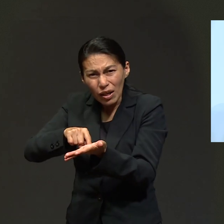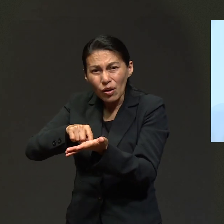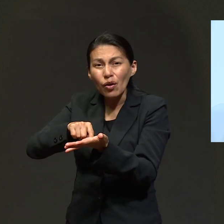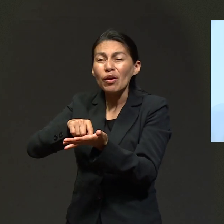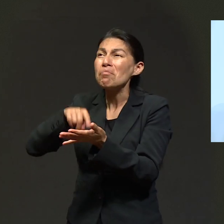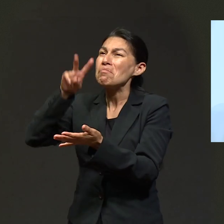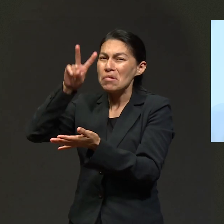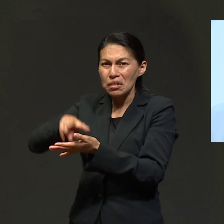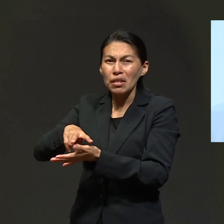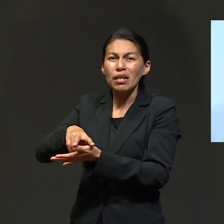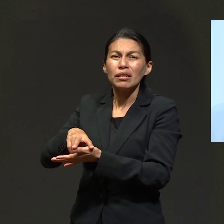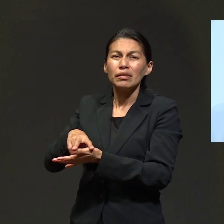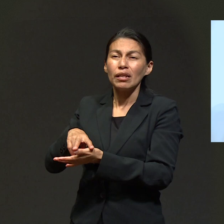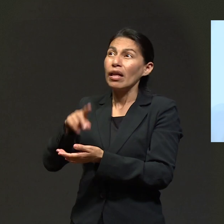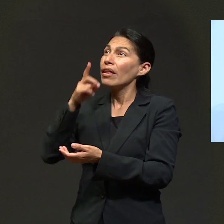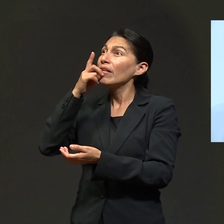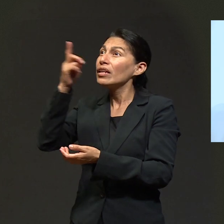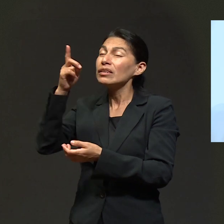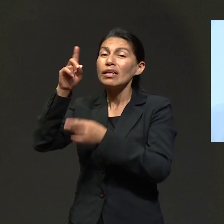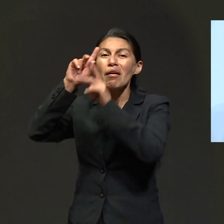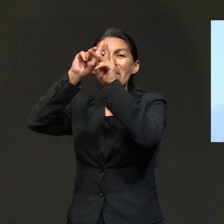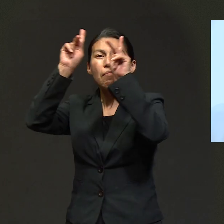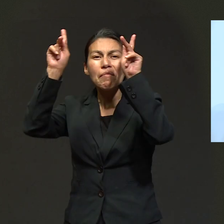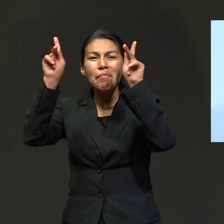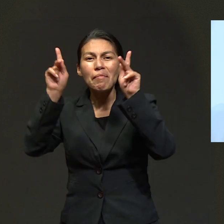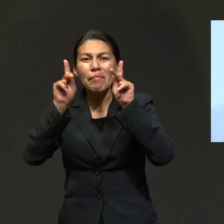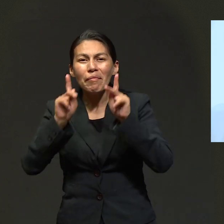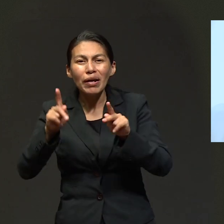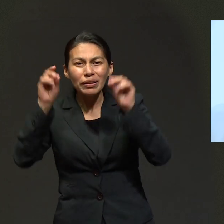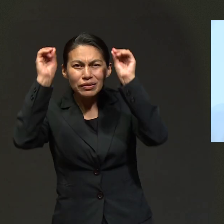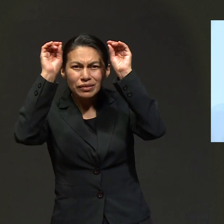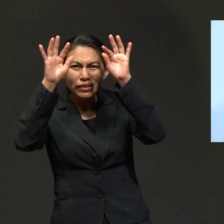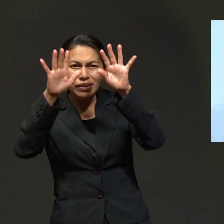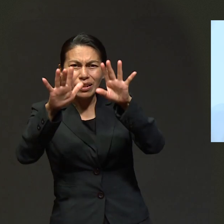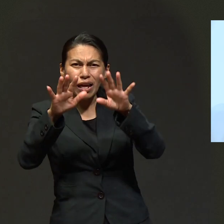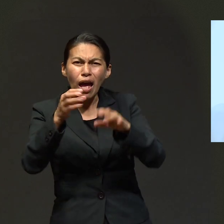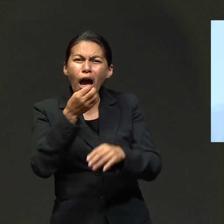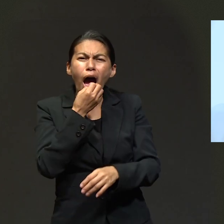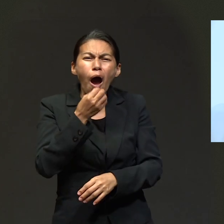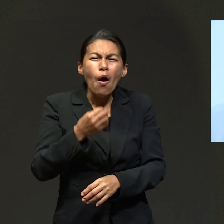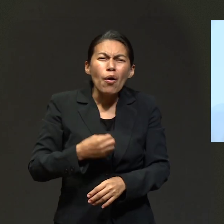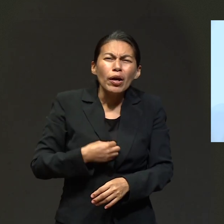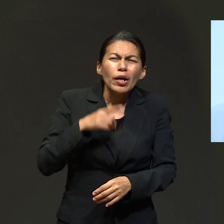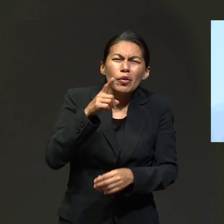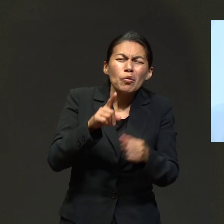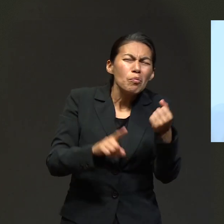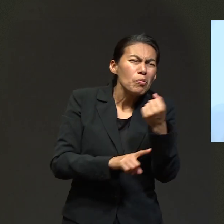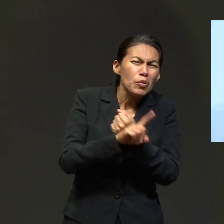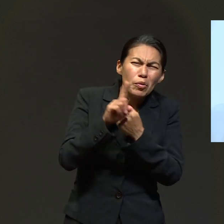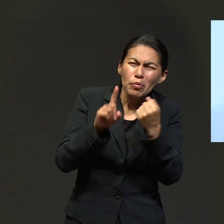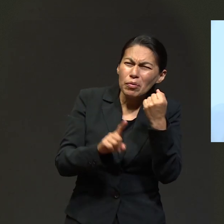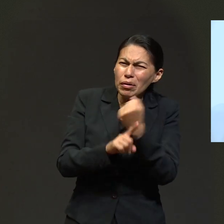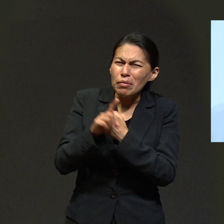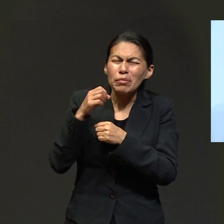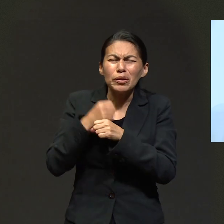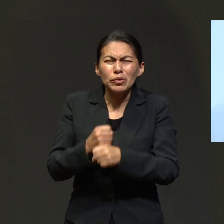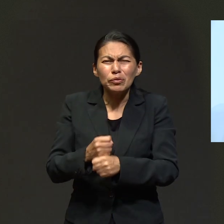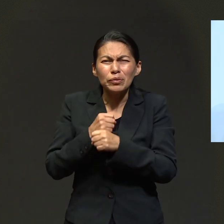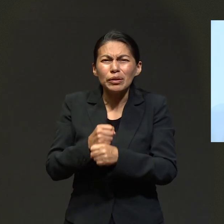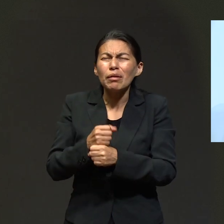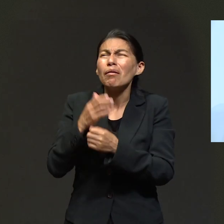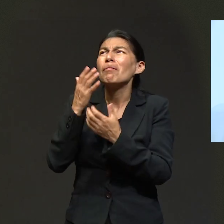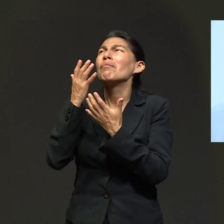abundancia de paz. En medio del problema que estás viviendo, pídele al Señor que te dé paz en medio de la